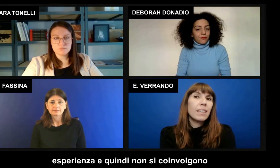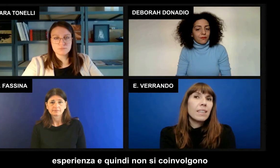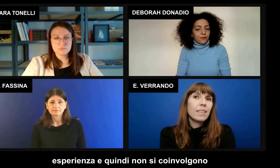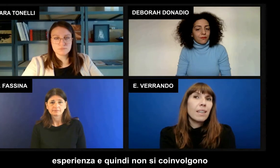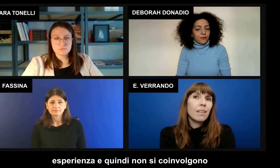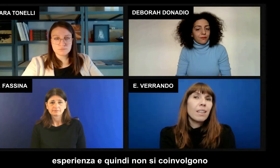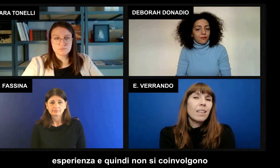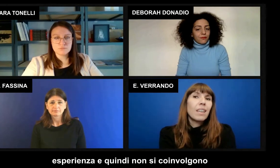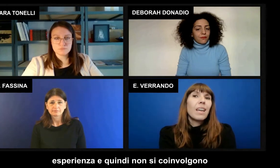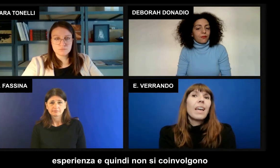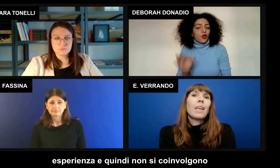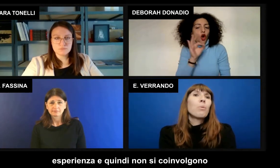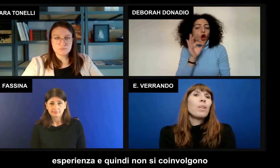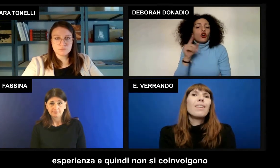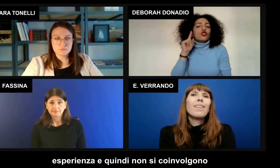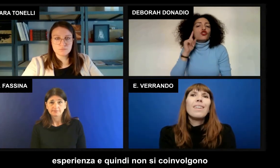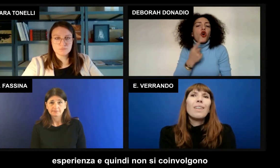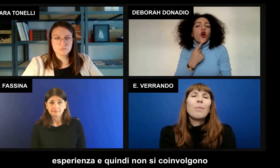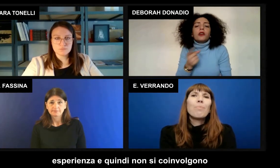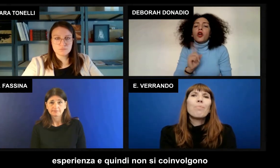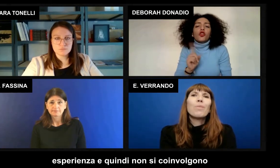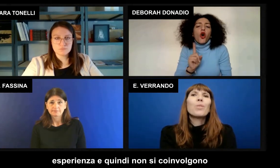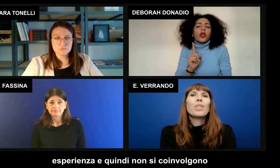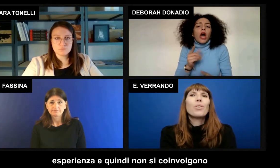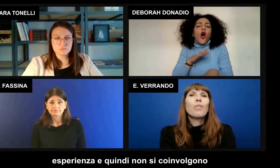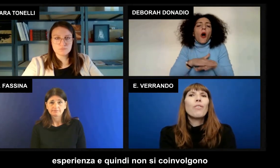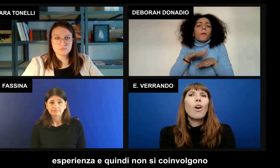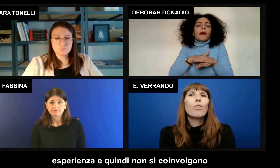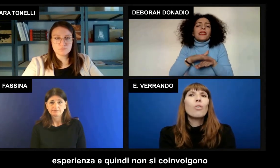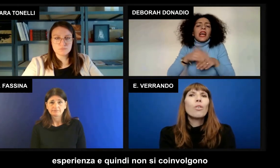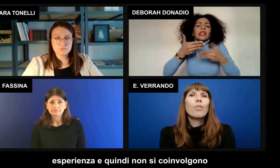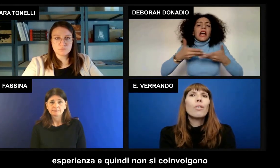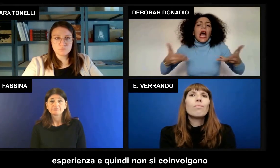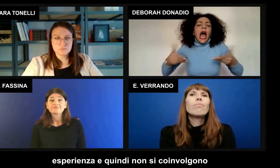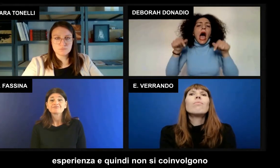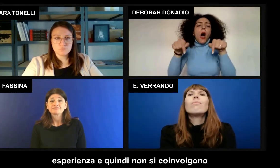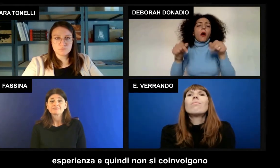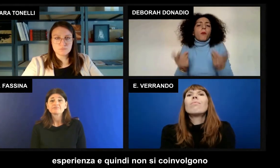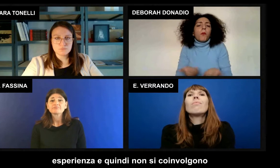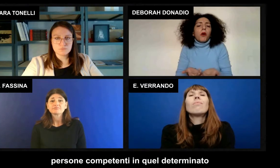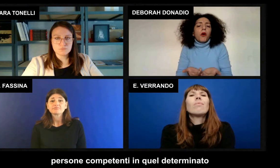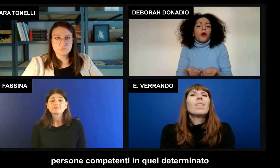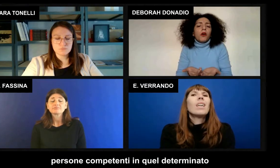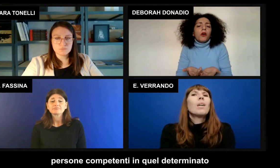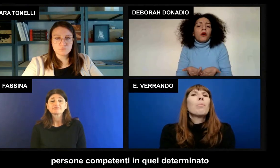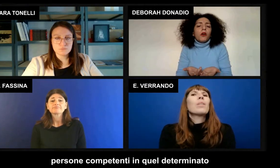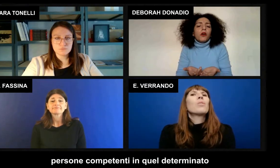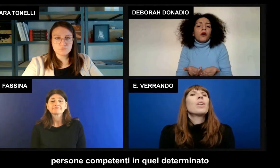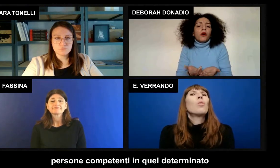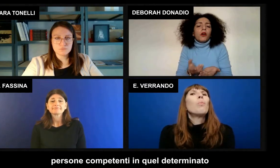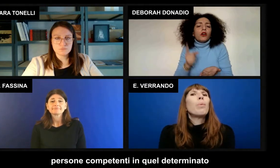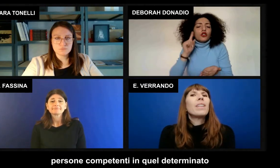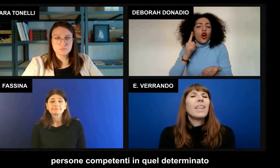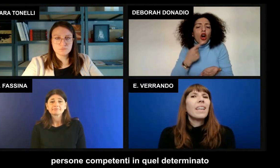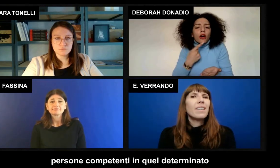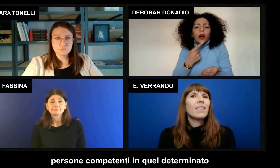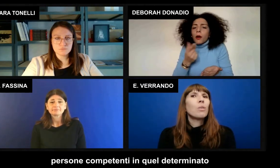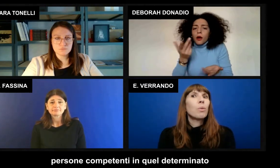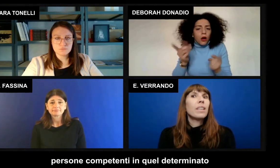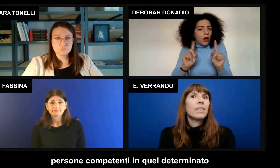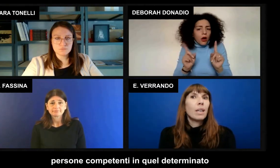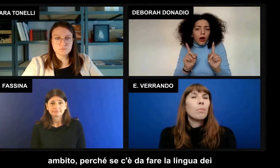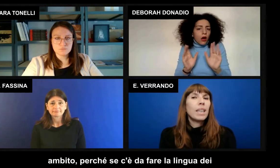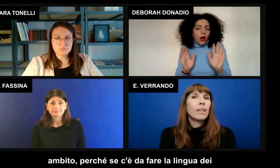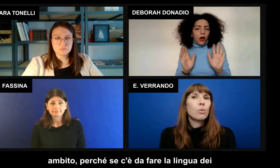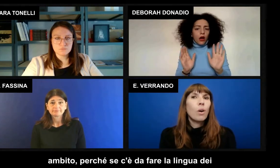esperienza e quindi non si coinvolgono persone competenti